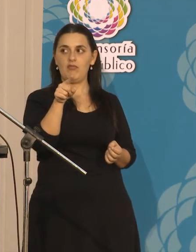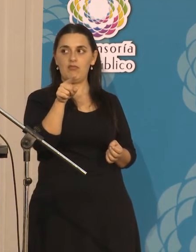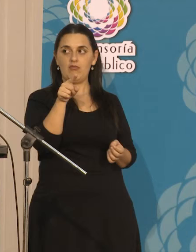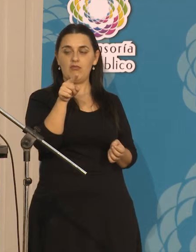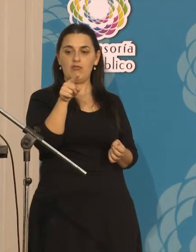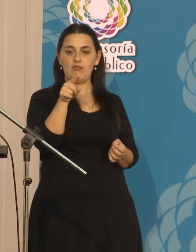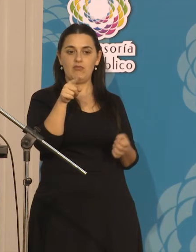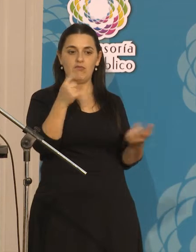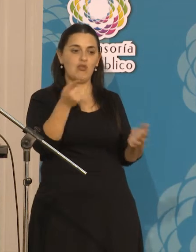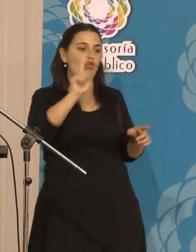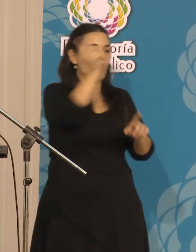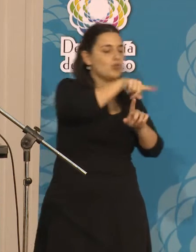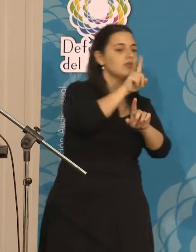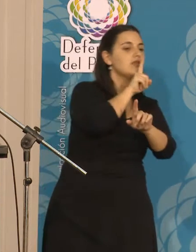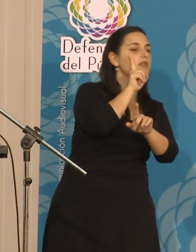y Taipú.